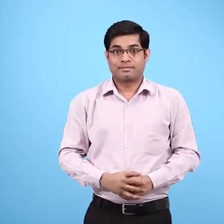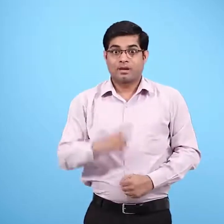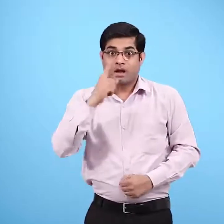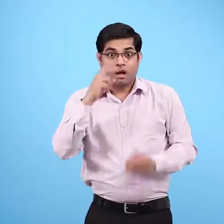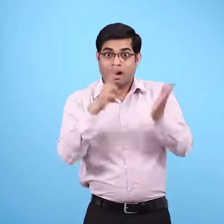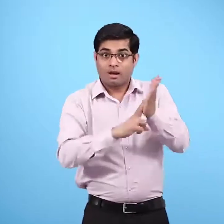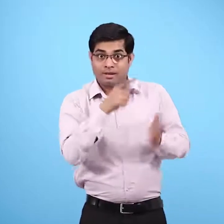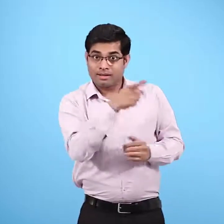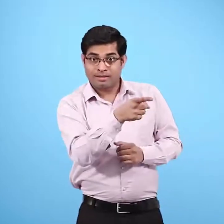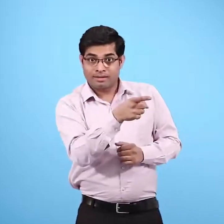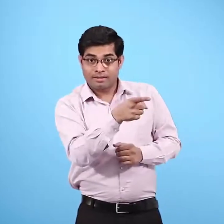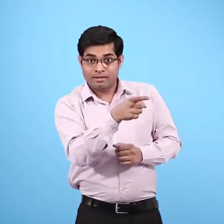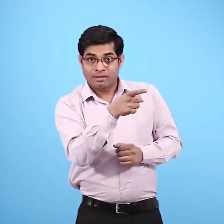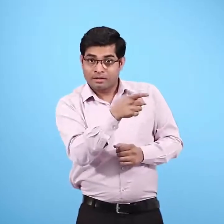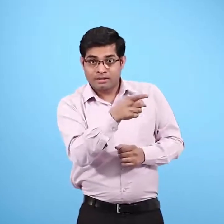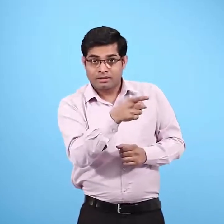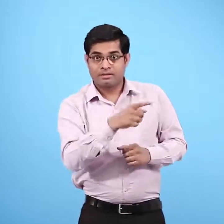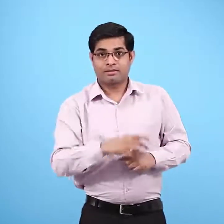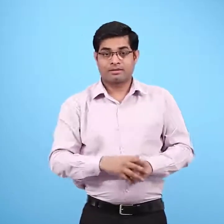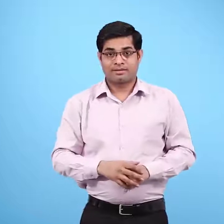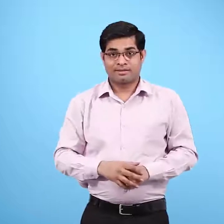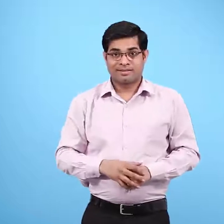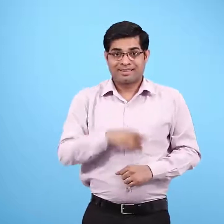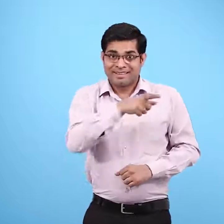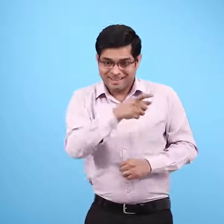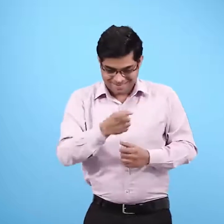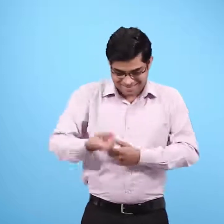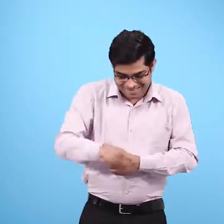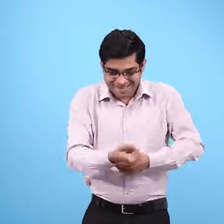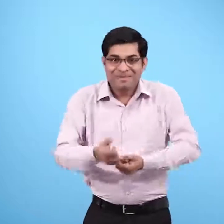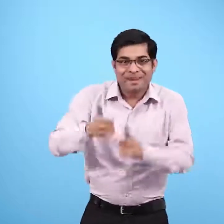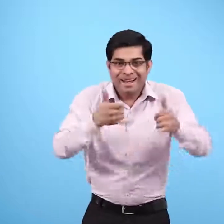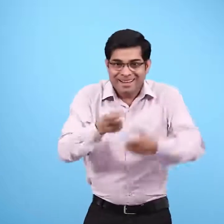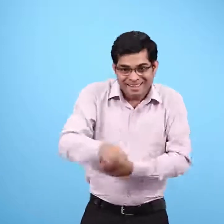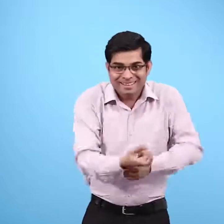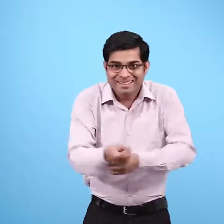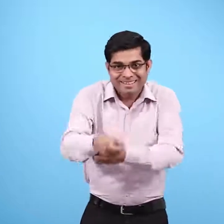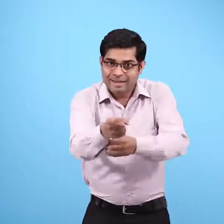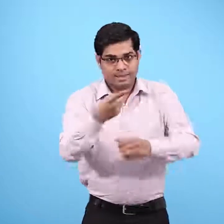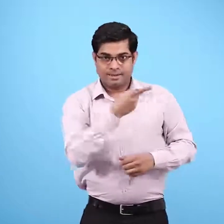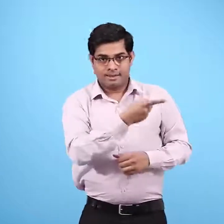नीतू की टीचर उसे हौकी खेलते समय बीच बीच में ग्लुकोस पीने को कहती है